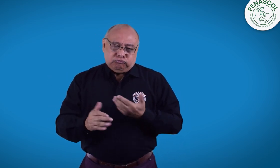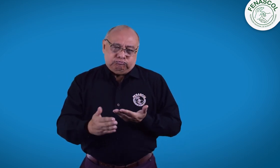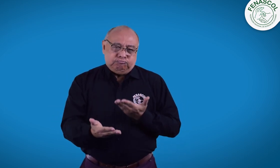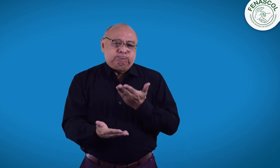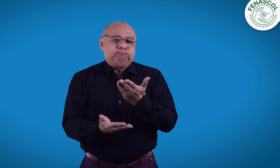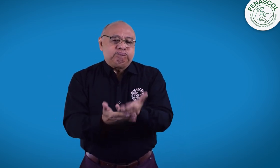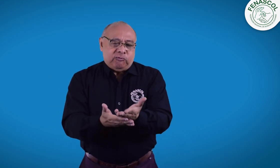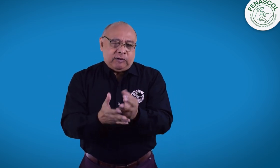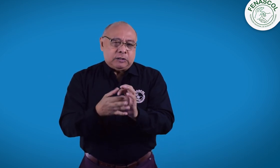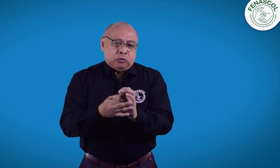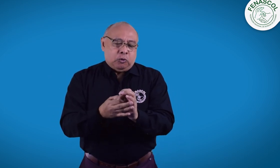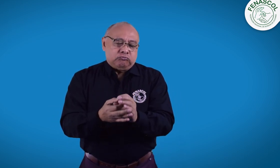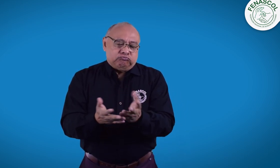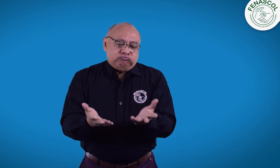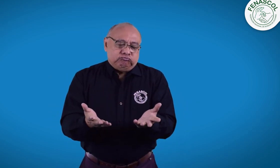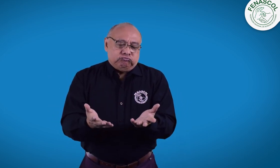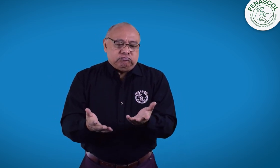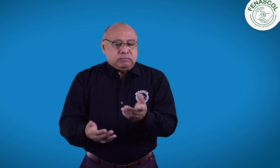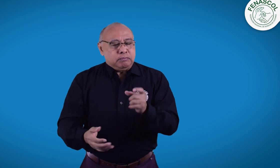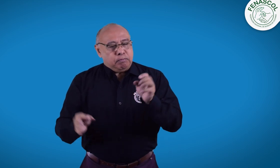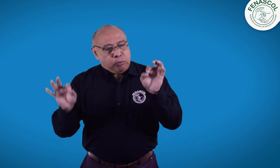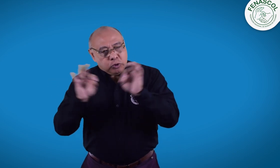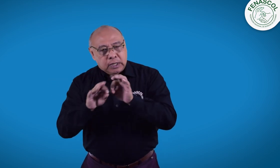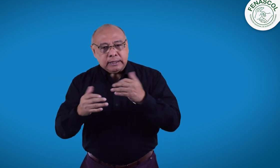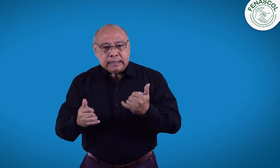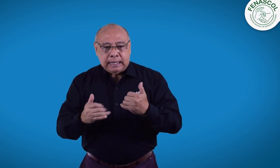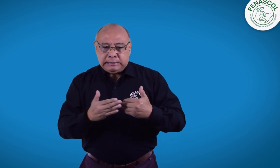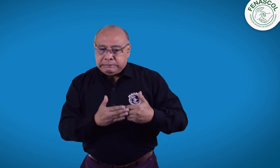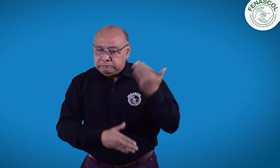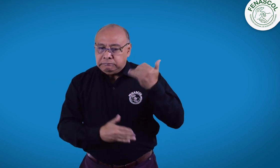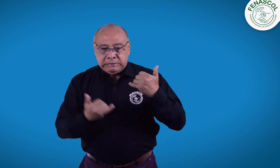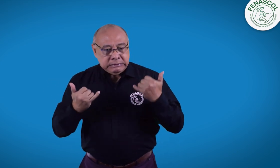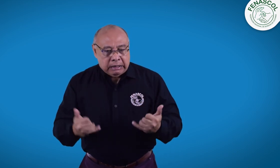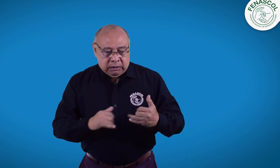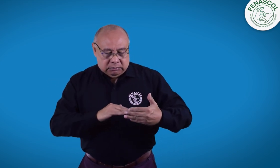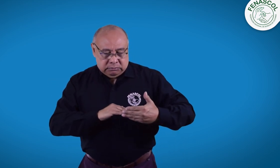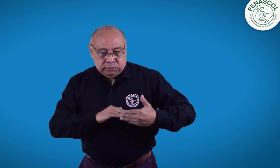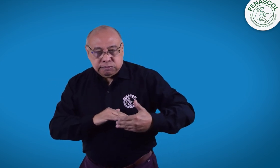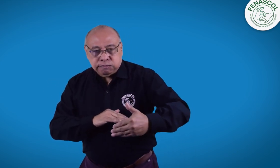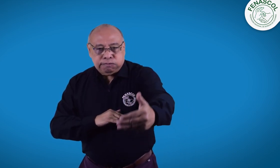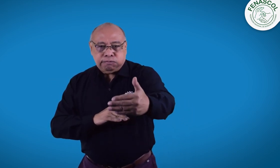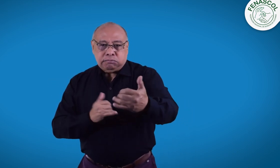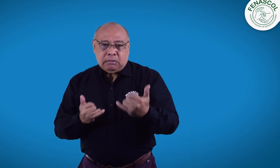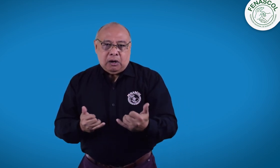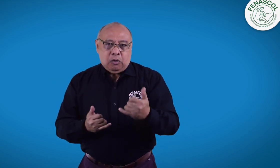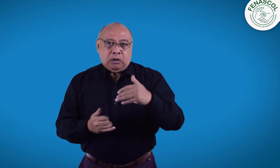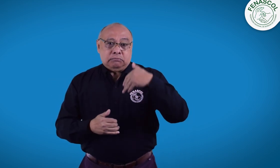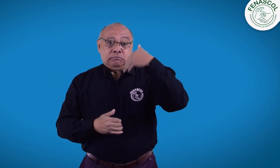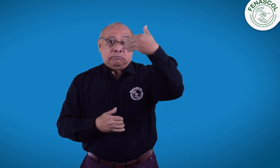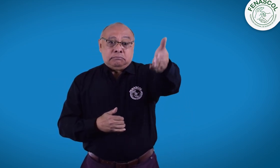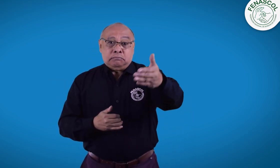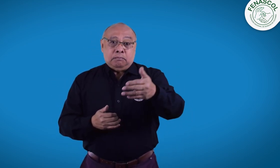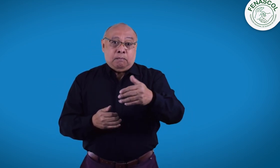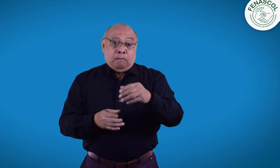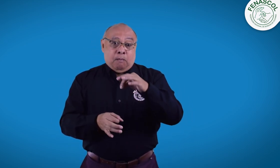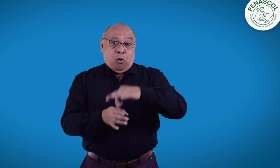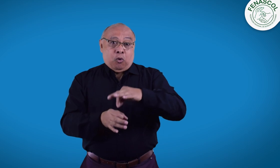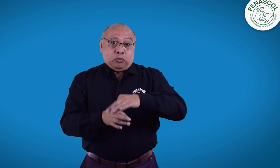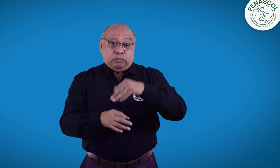Después del diálogo y participación de todos, FENASCOL propuso que desde ese momento se empezara a trabajar, y no esperando a última hora para las